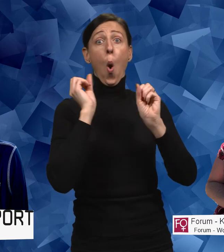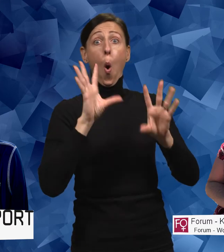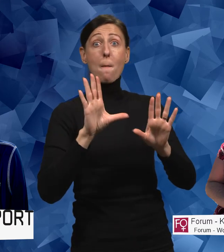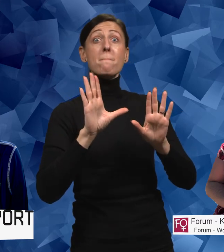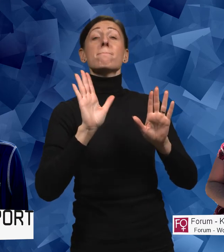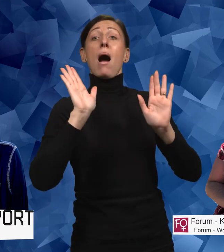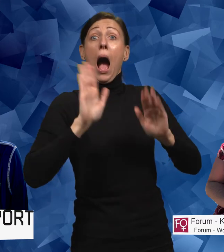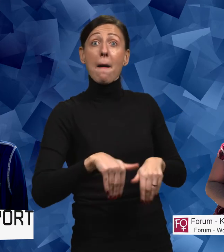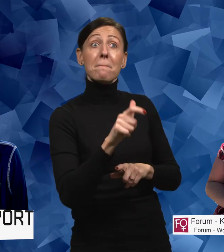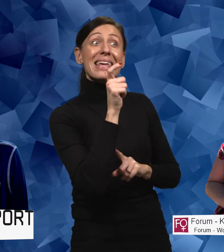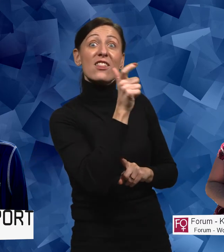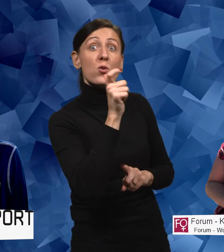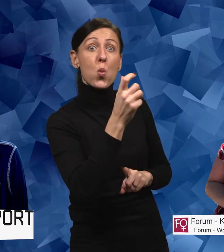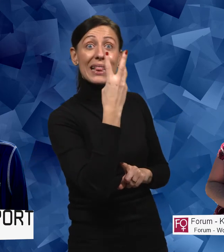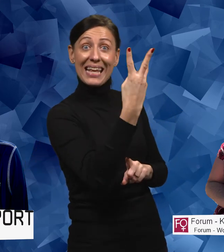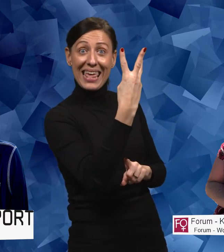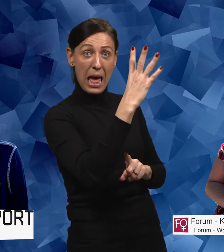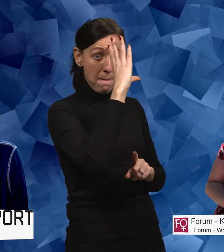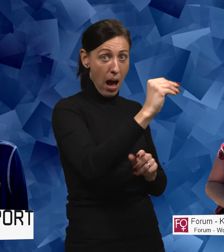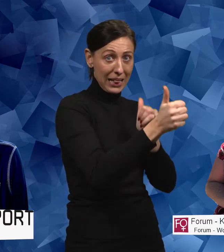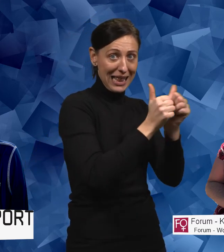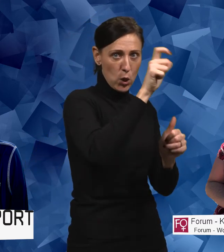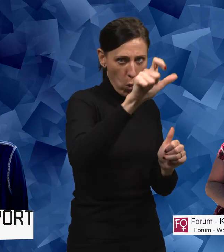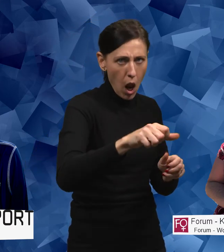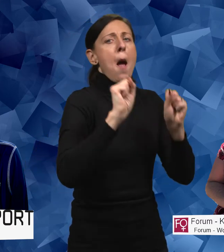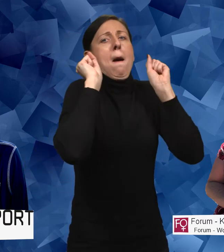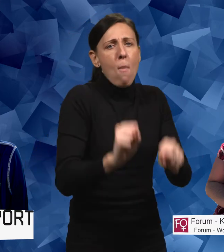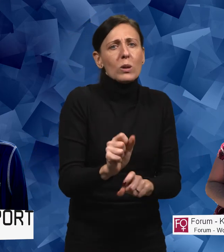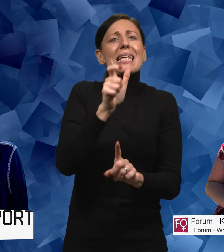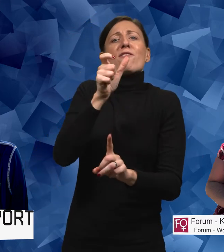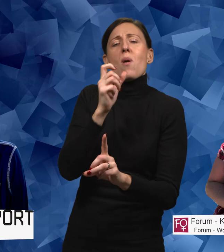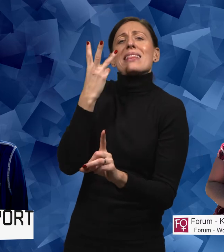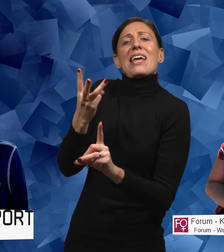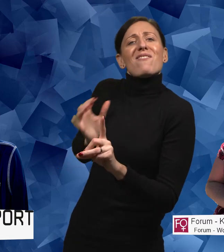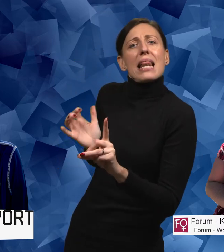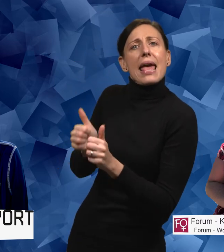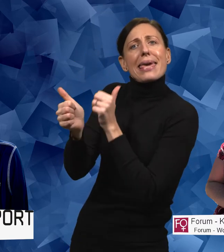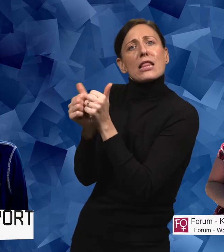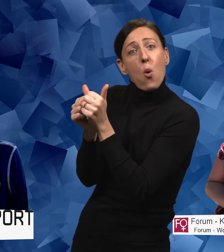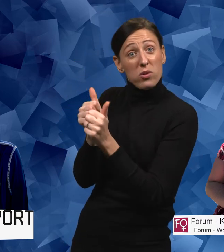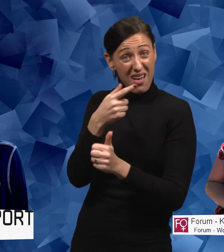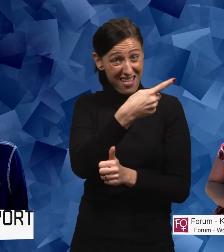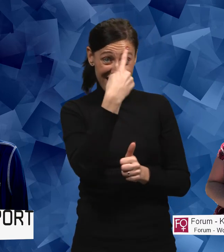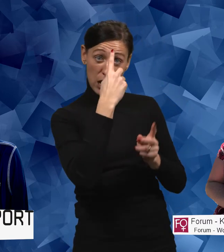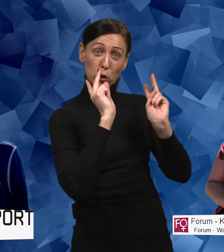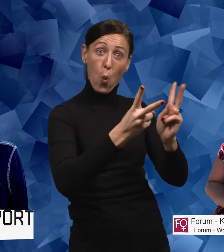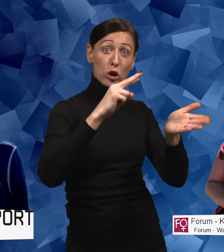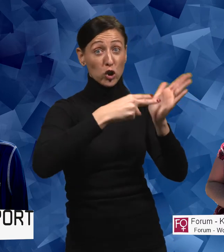tvärtom. Och att om de har intervjuat tre manliga idrottare så måste de också intervjua tre kvinnliga idrottare. Tänker du ett sådant system även för